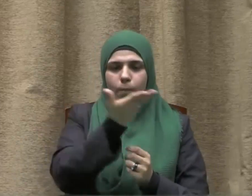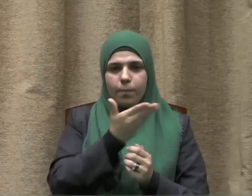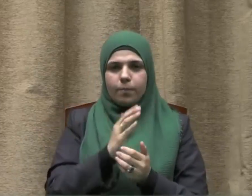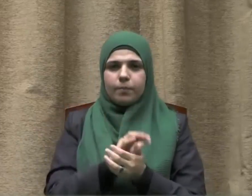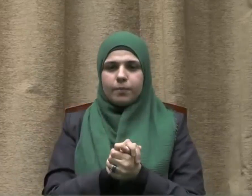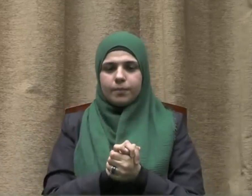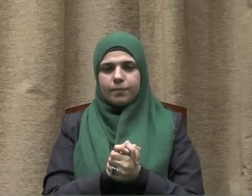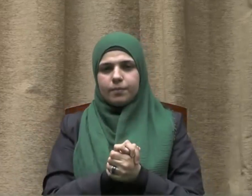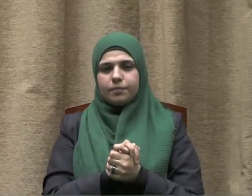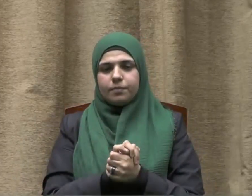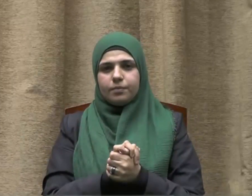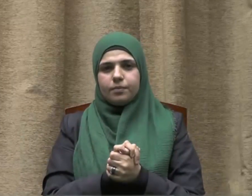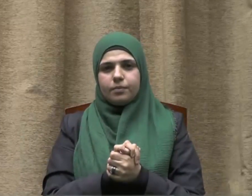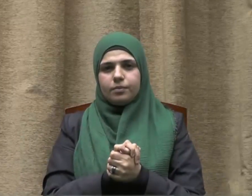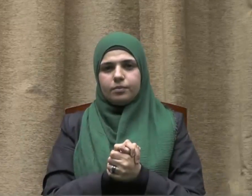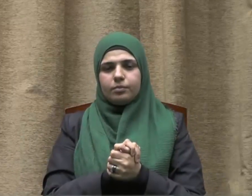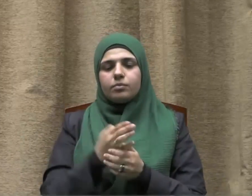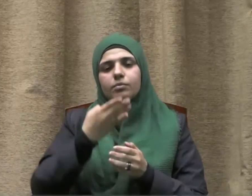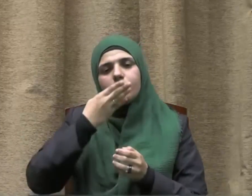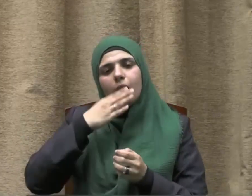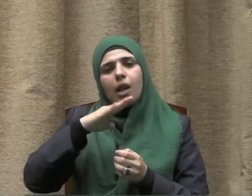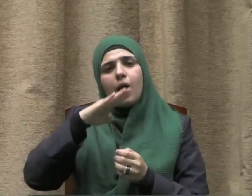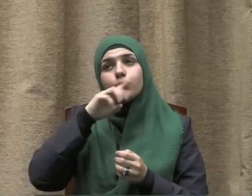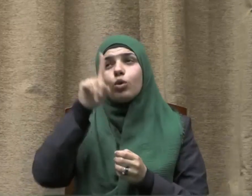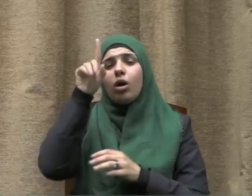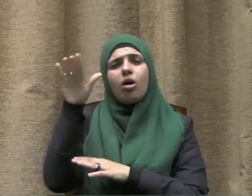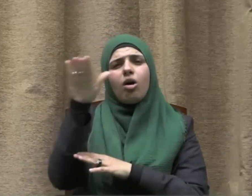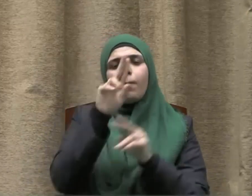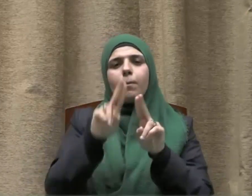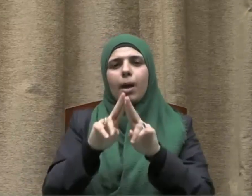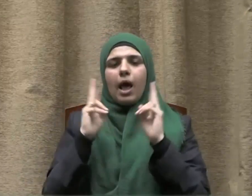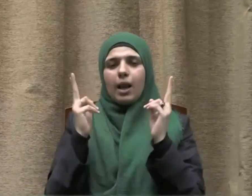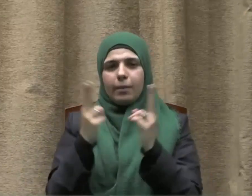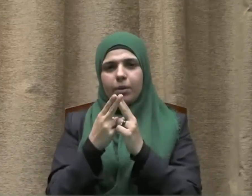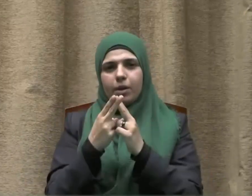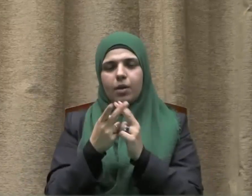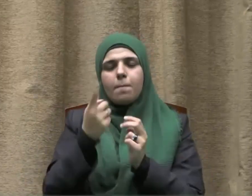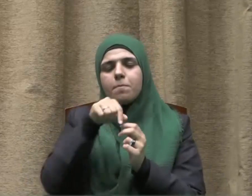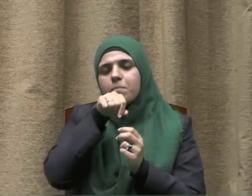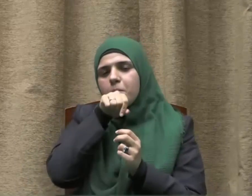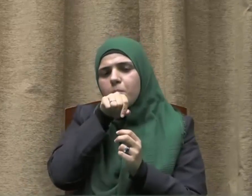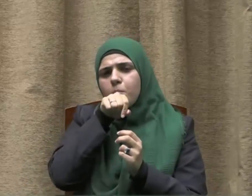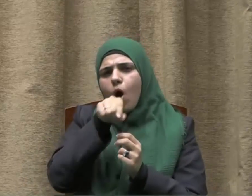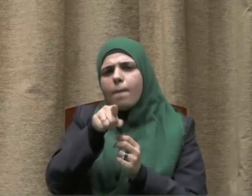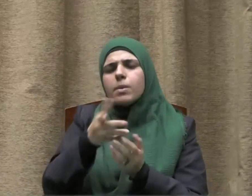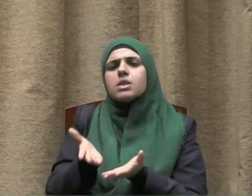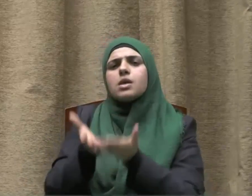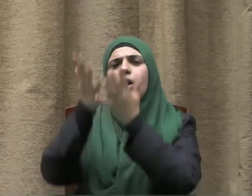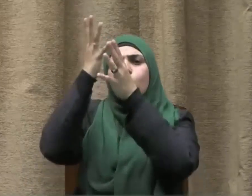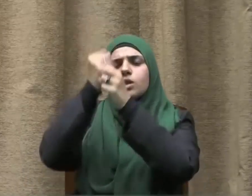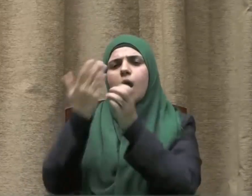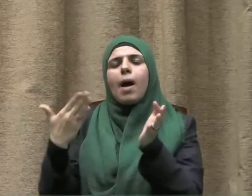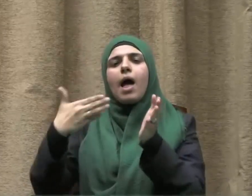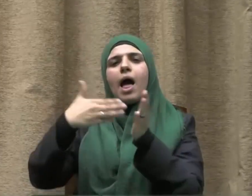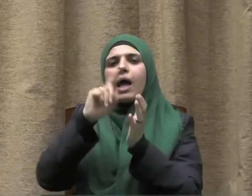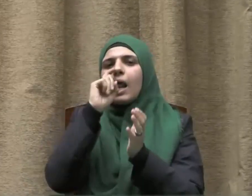ولكم الحمد لله رب العالمين وصلاة وسلام على خاتم